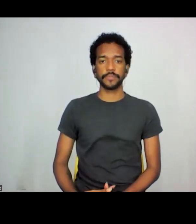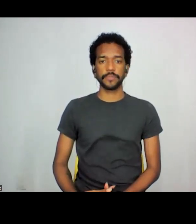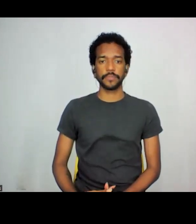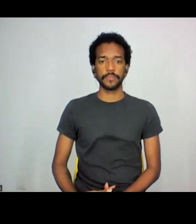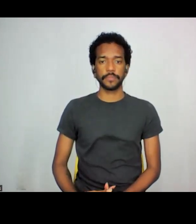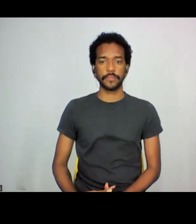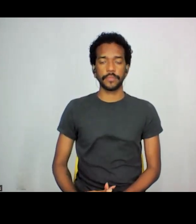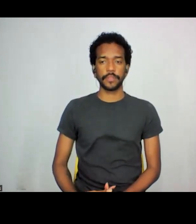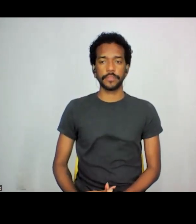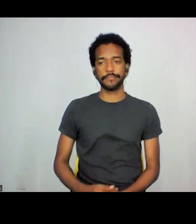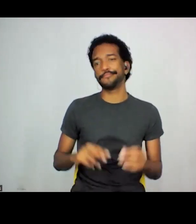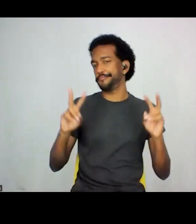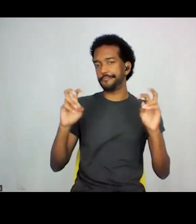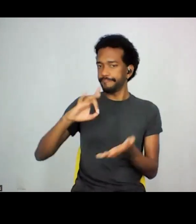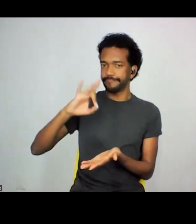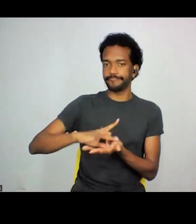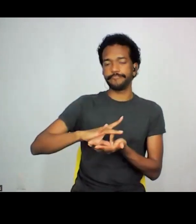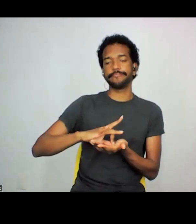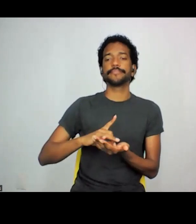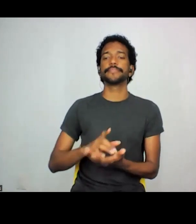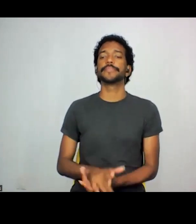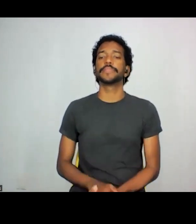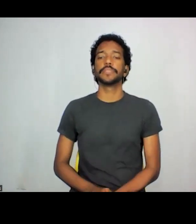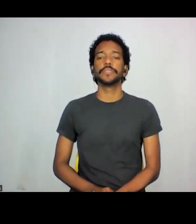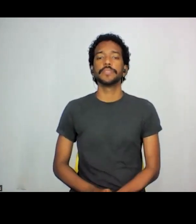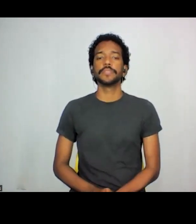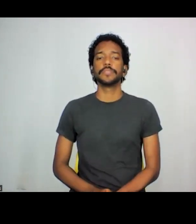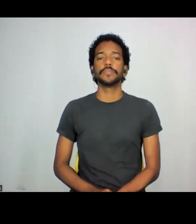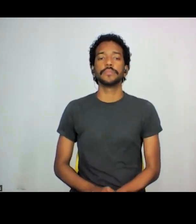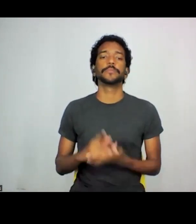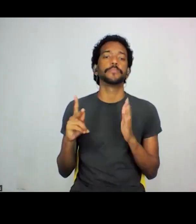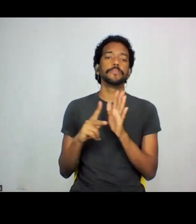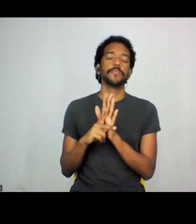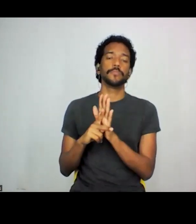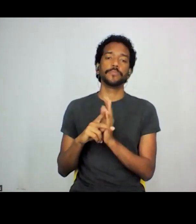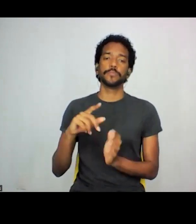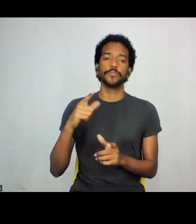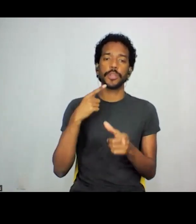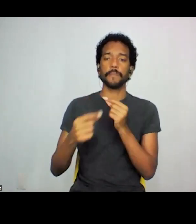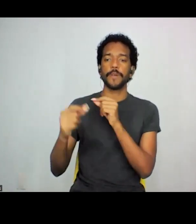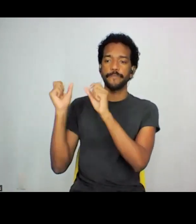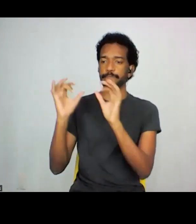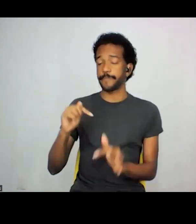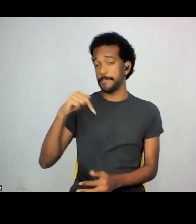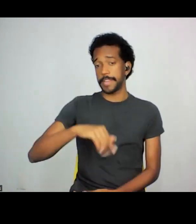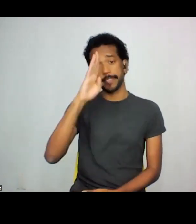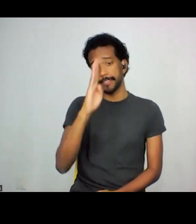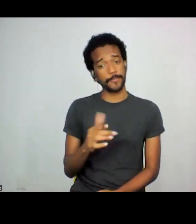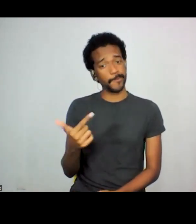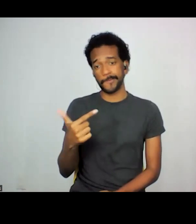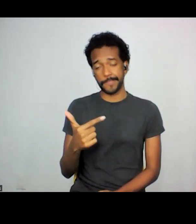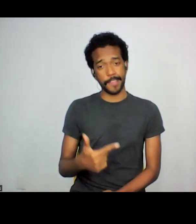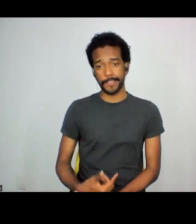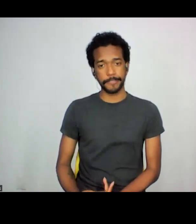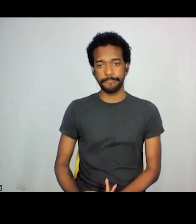digamos, genuinamente, digamos assim, de imigrantes japoneses, descendentes japoneses, no Brasil,